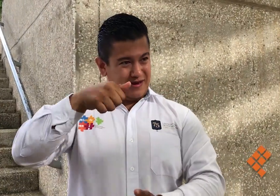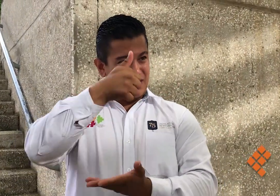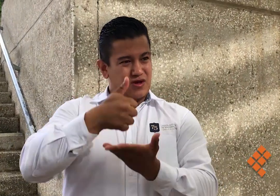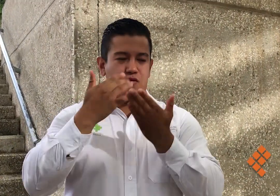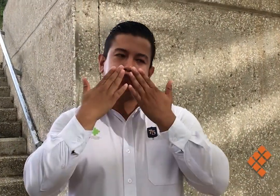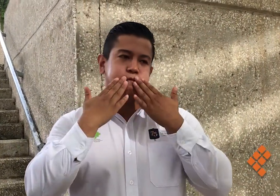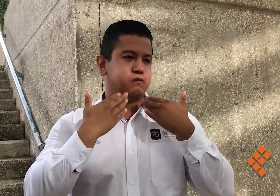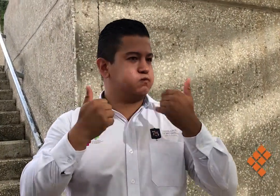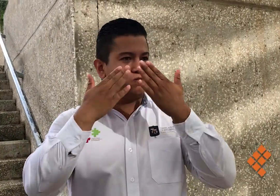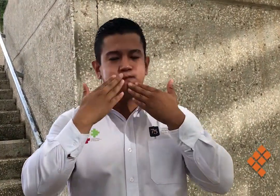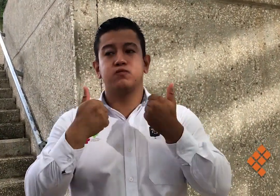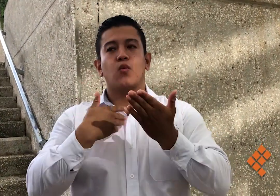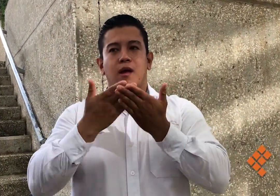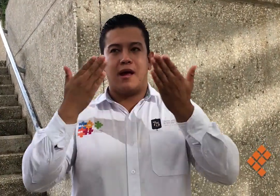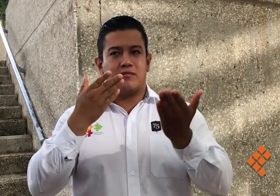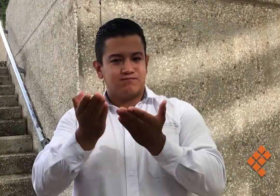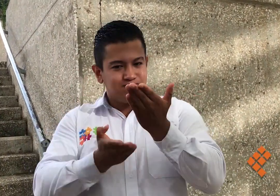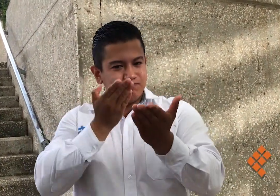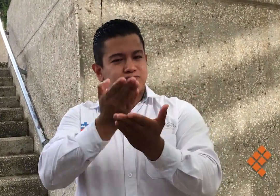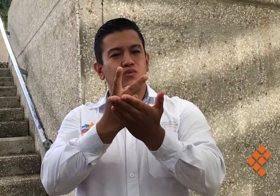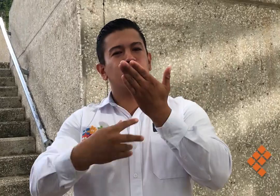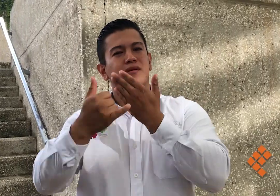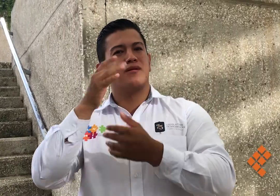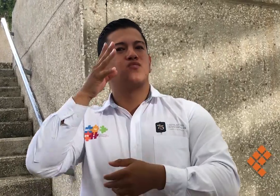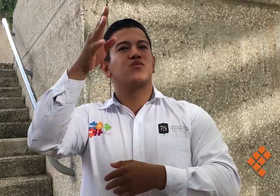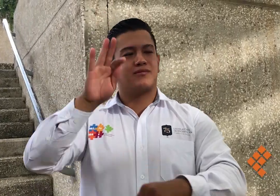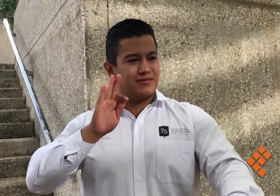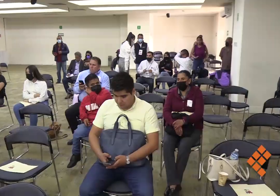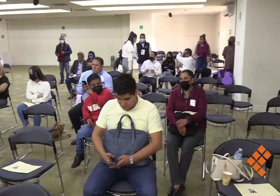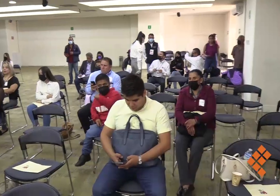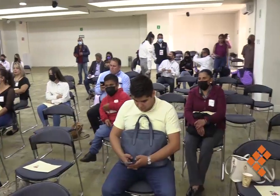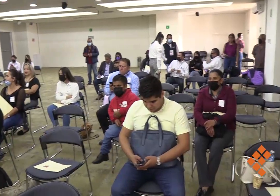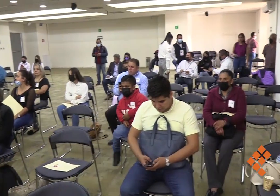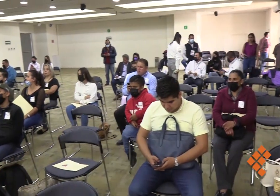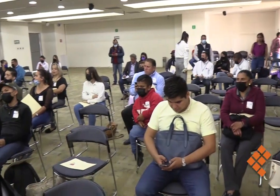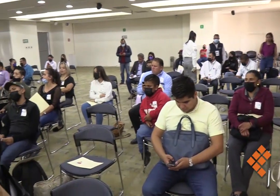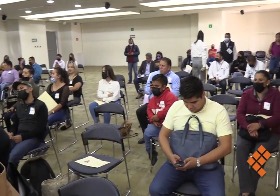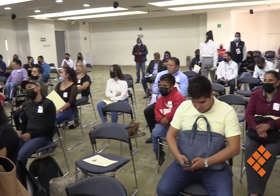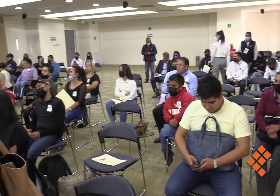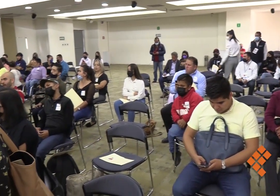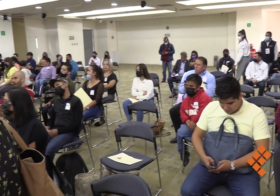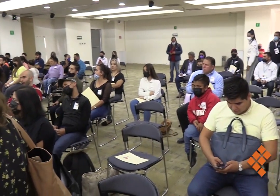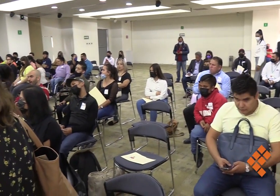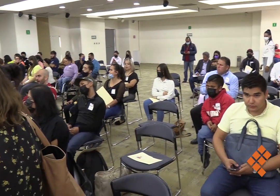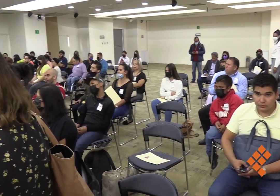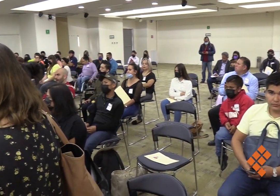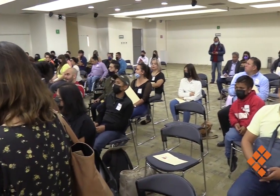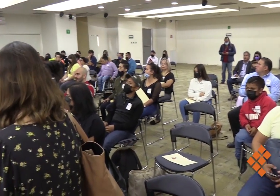Consideró que hace falta información entre quienes gobiernan para dar importancia a las personas con discapacidad y respetar sus derechos como el de tener acceso a todas las